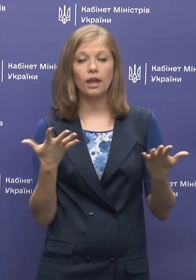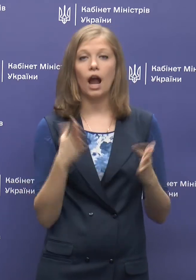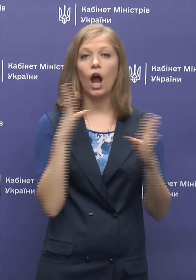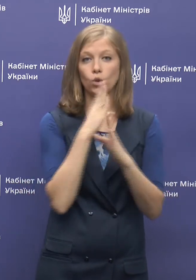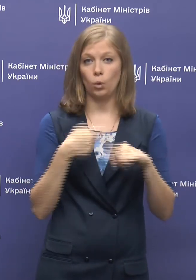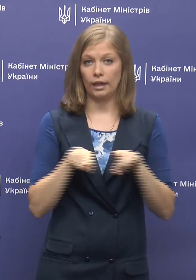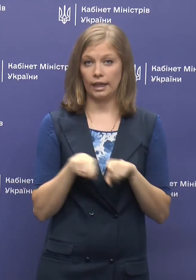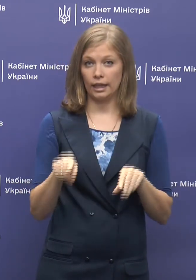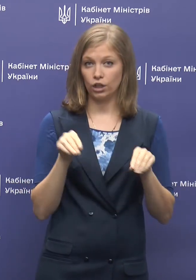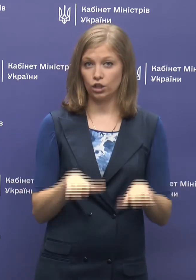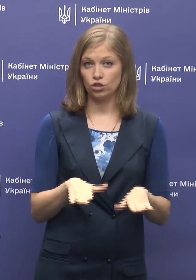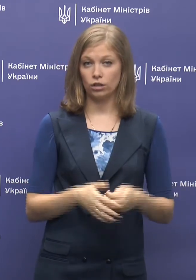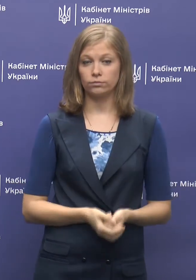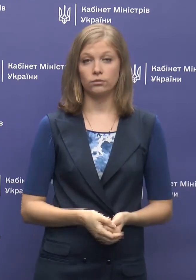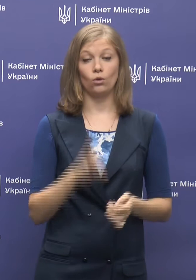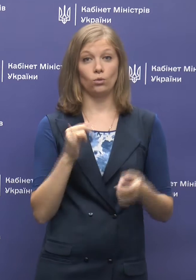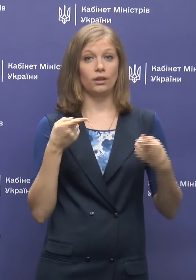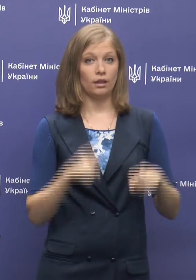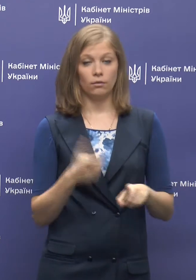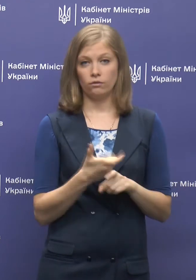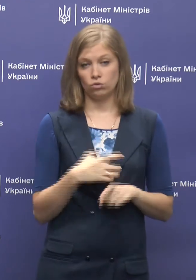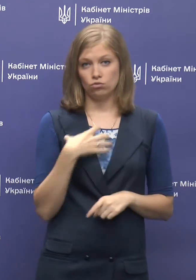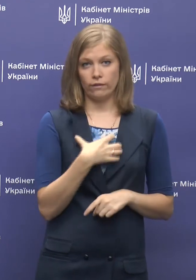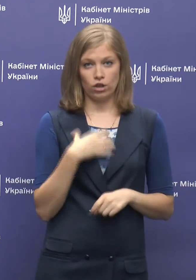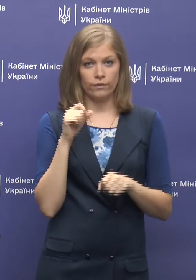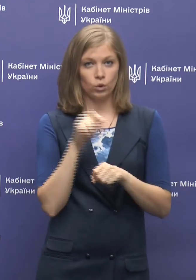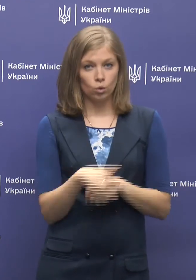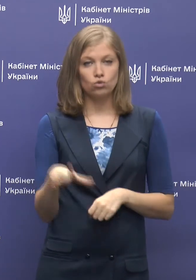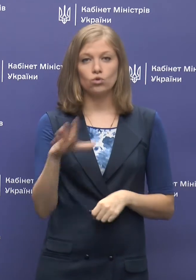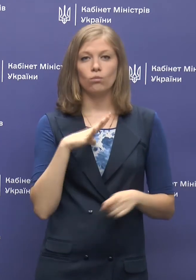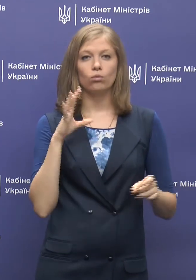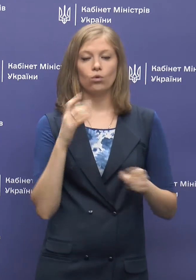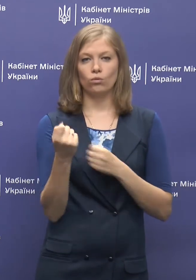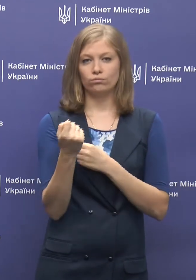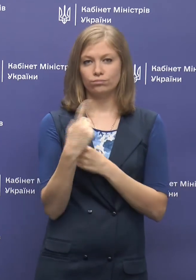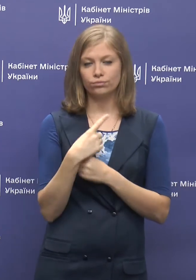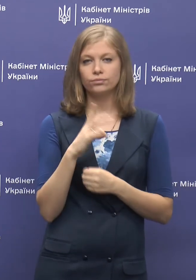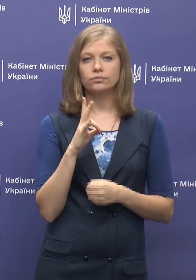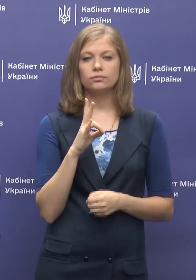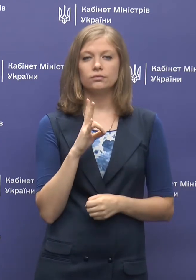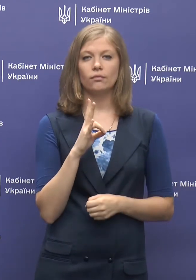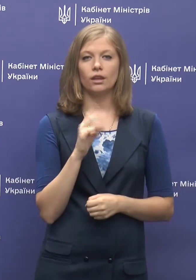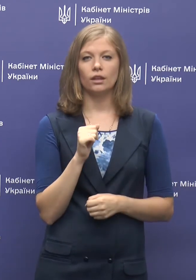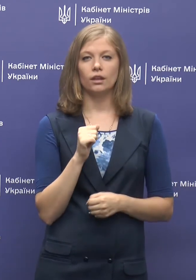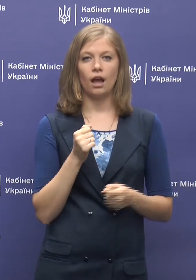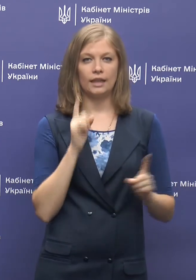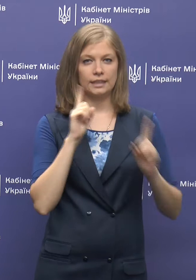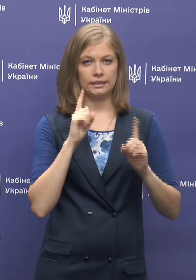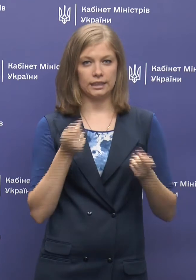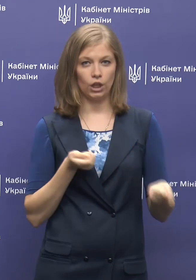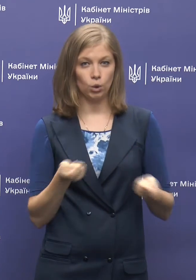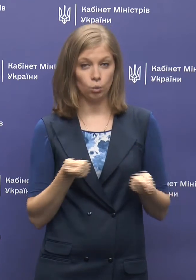доля цих рішень? Ну, насправді, це дуже важливе доручення, яке було озвучено одному зіднім уряду.